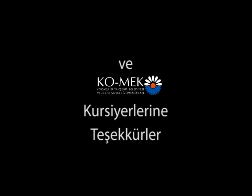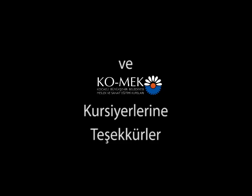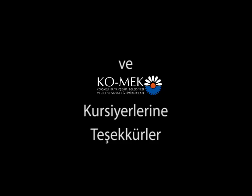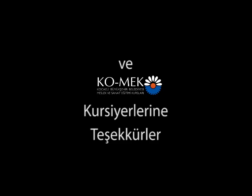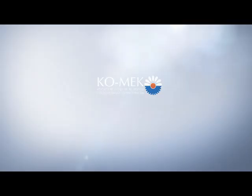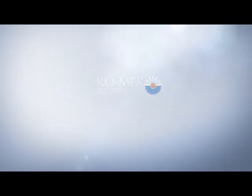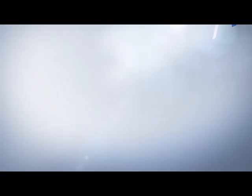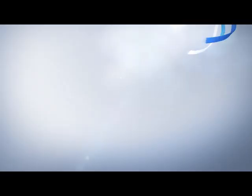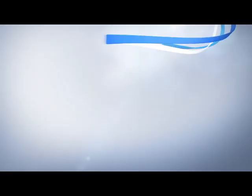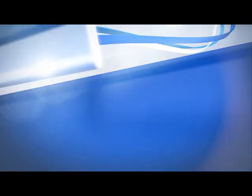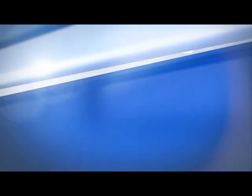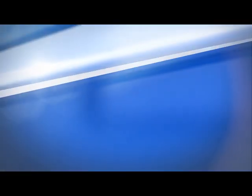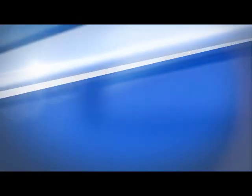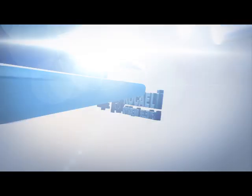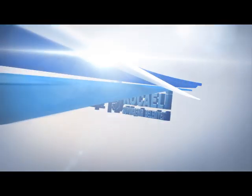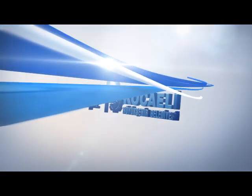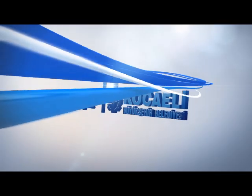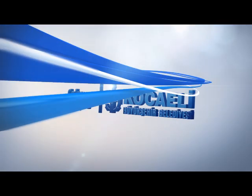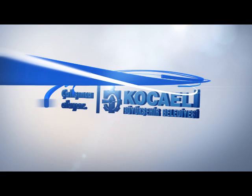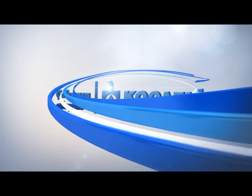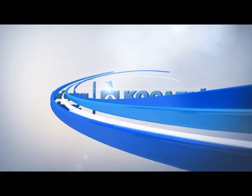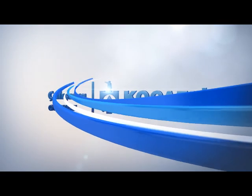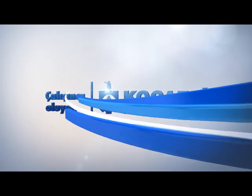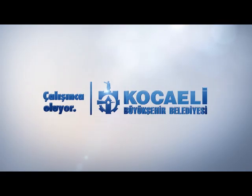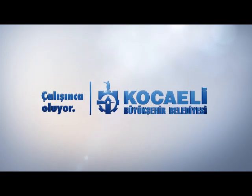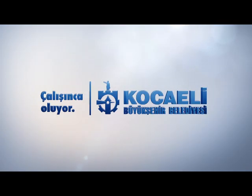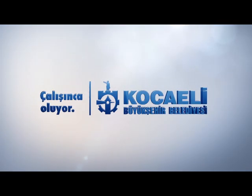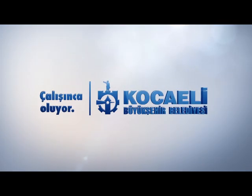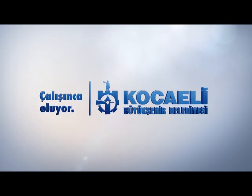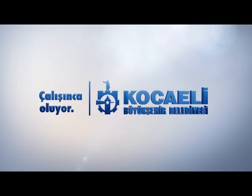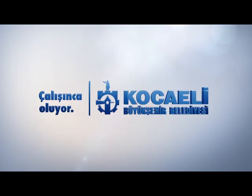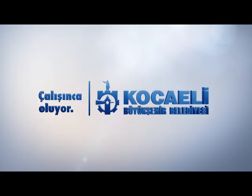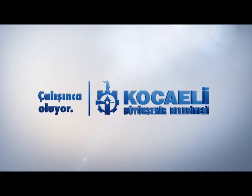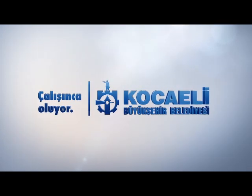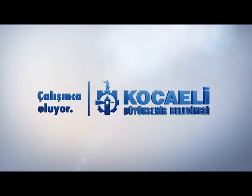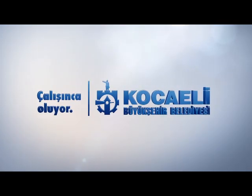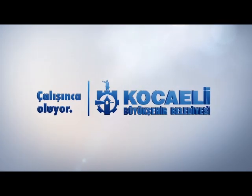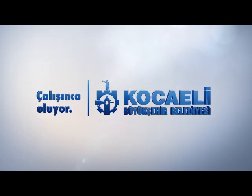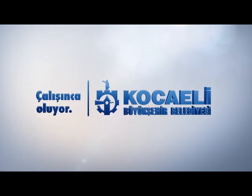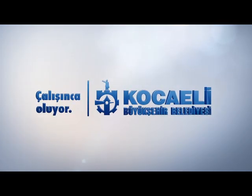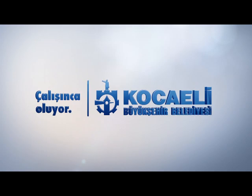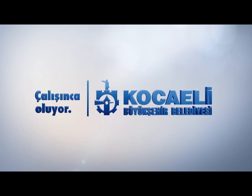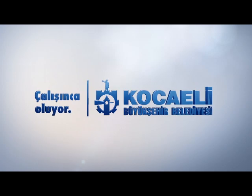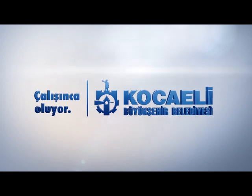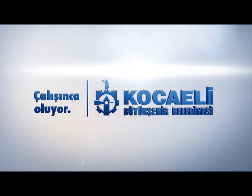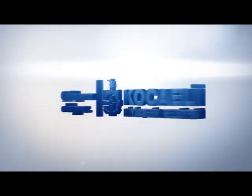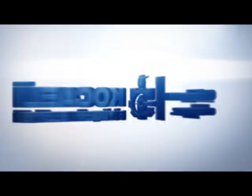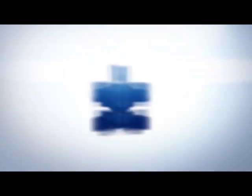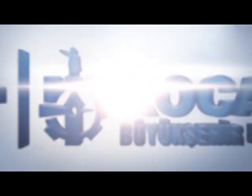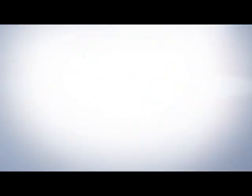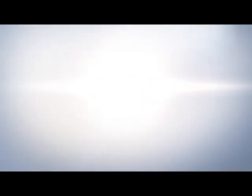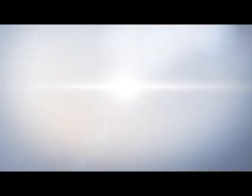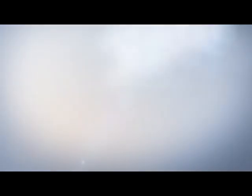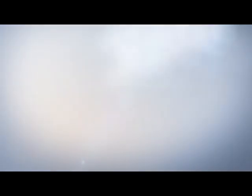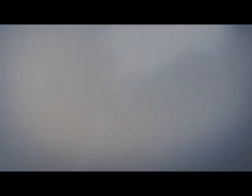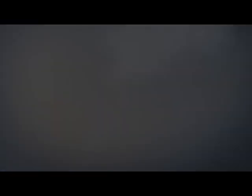Kocaeli Büyükşehir Belediyesi Çalışınca Oluyor İndirimler